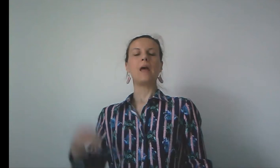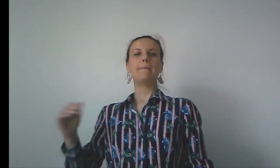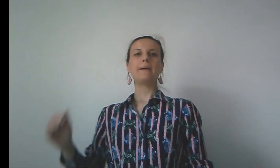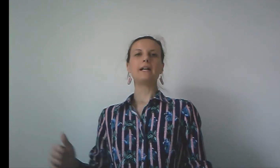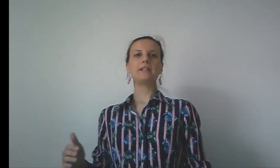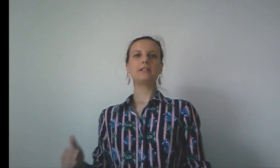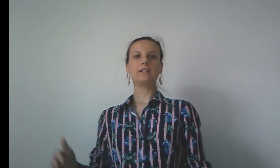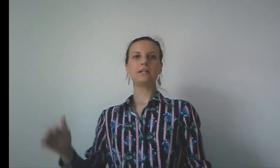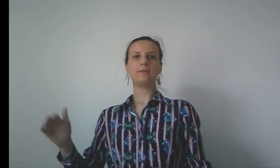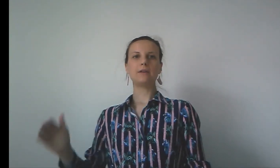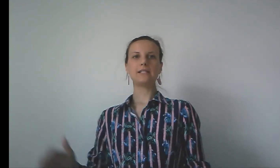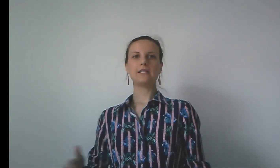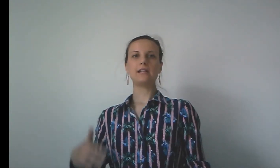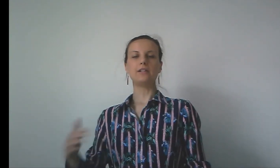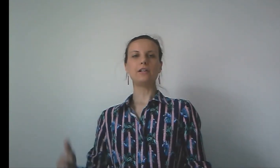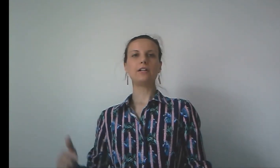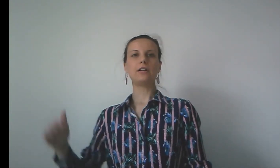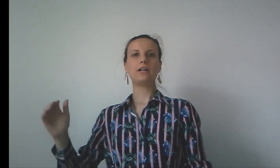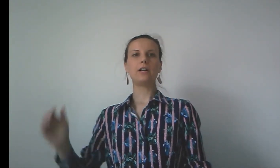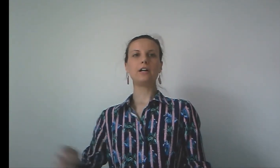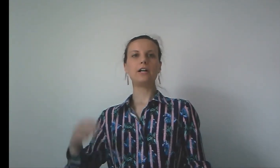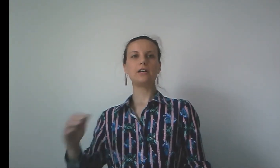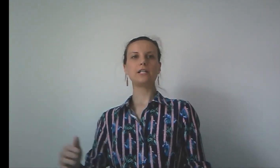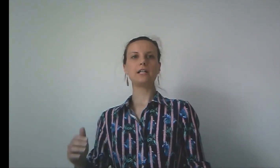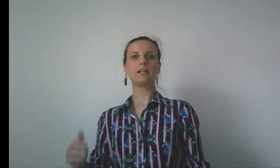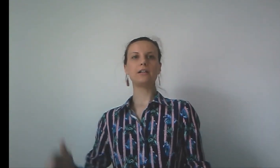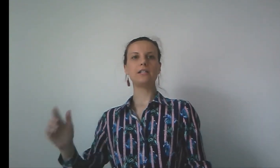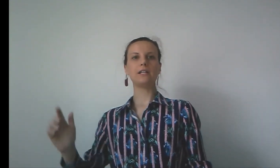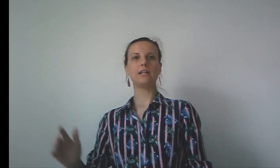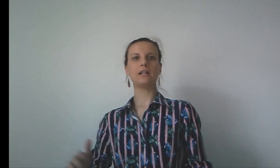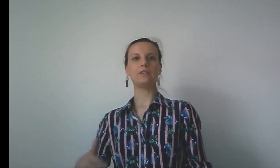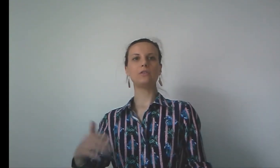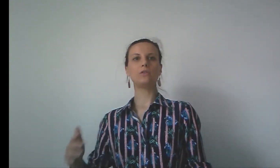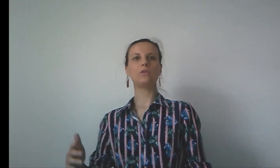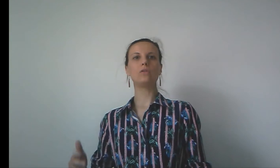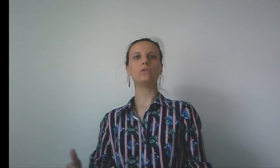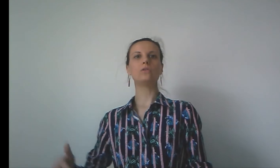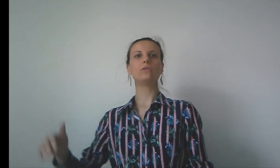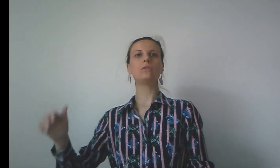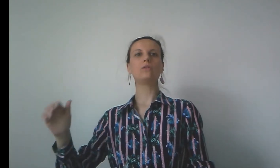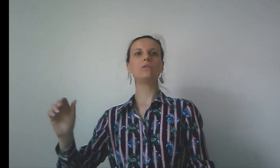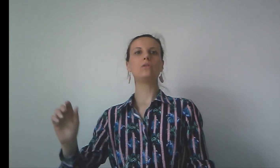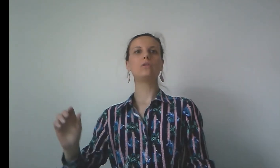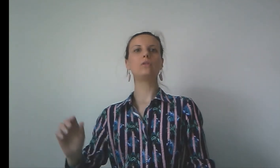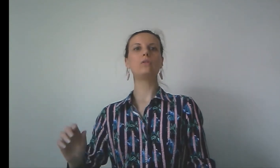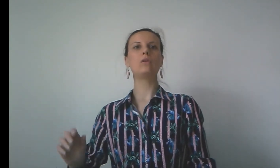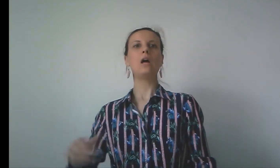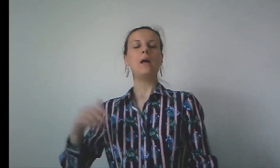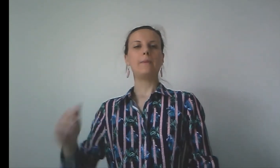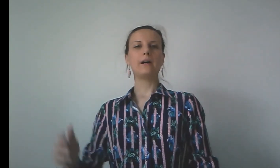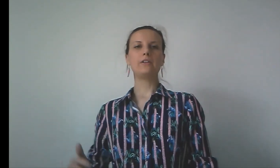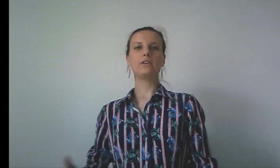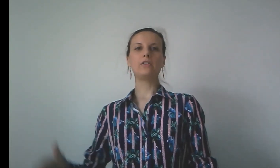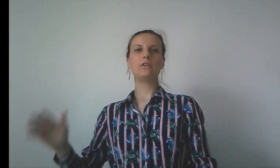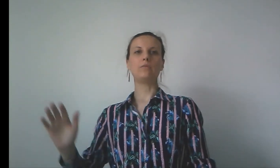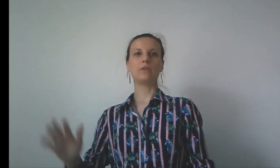Pardonne-moi Seigneur, j'ai reniais ton nom. Pardonne-moi